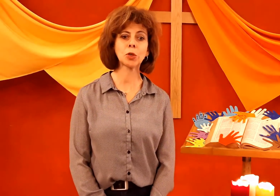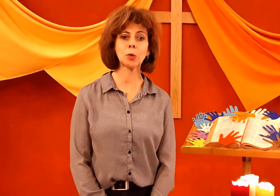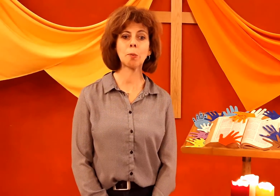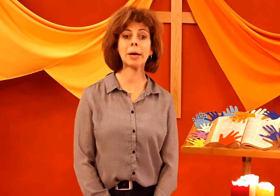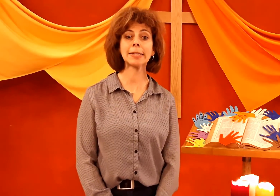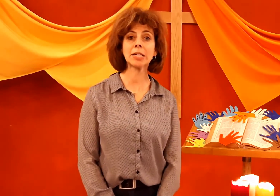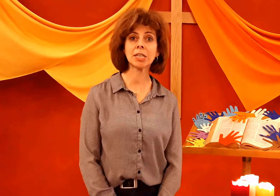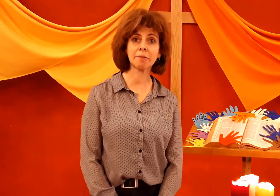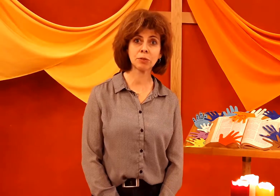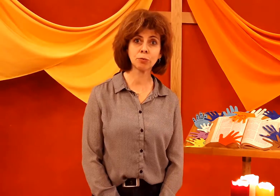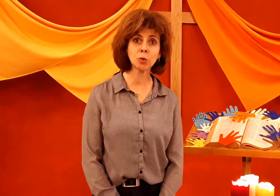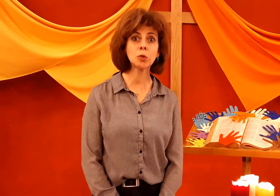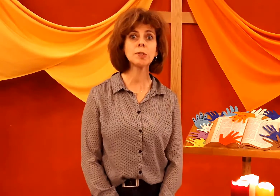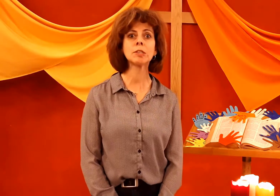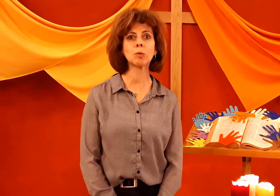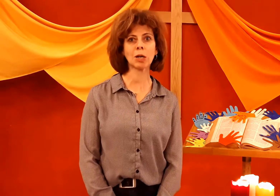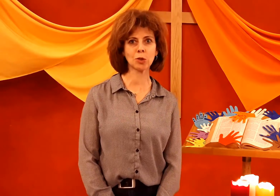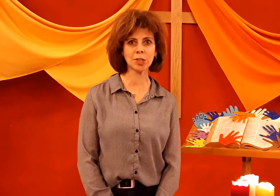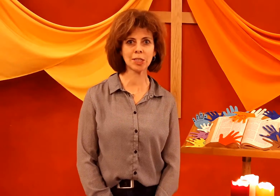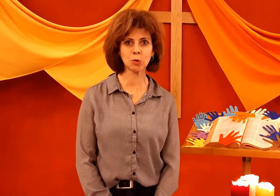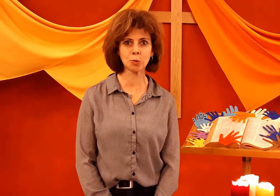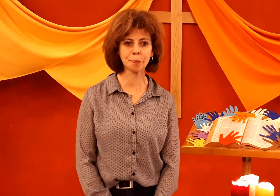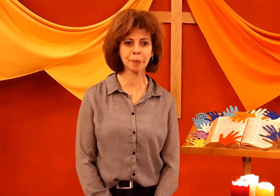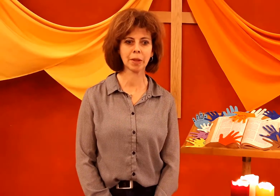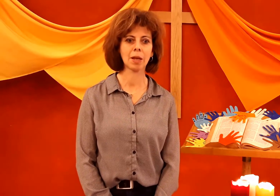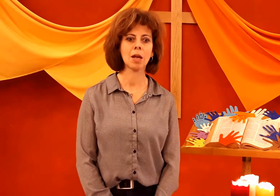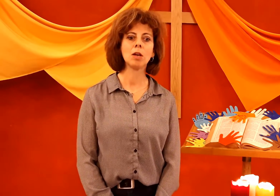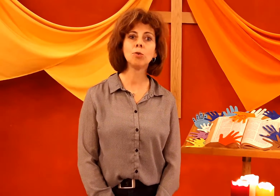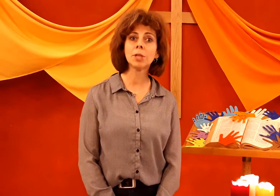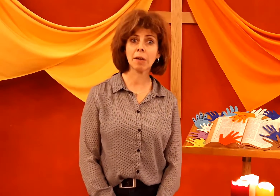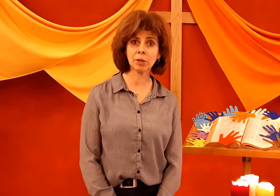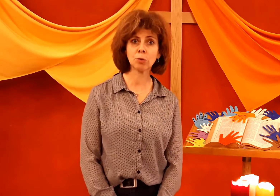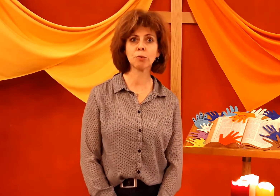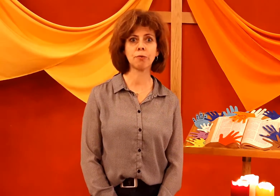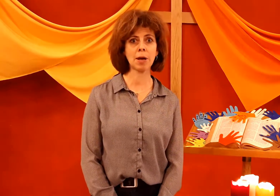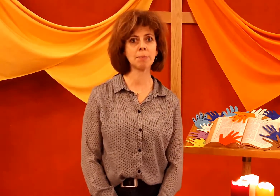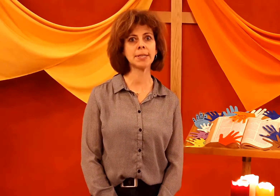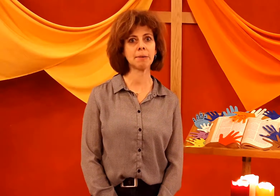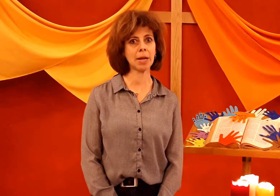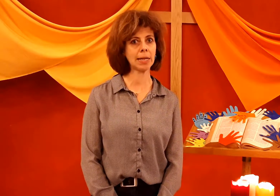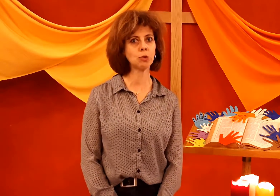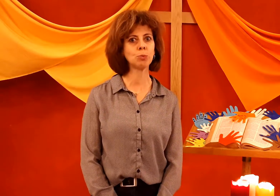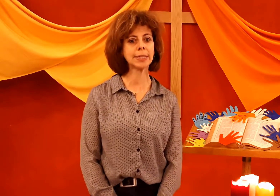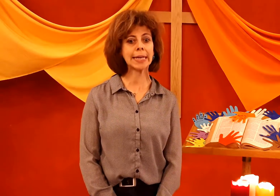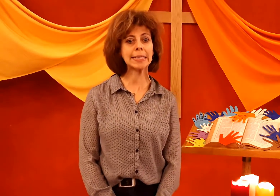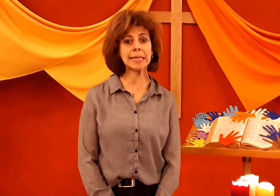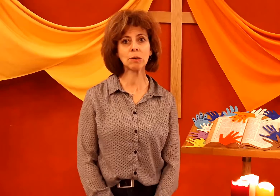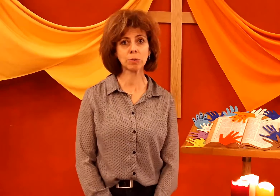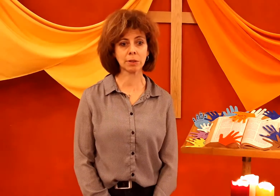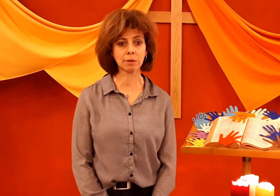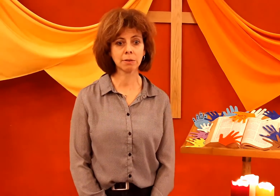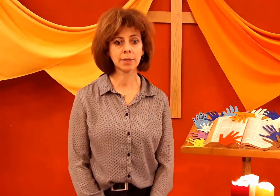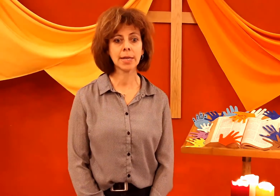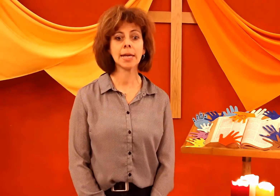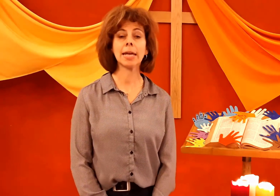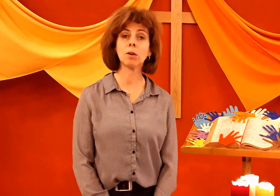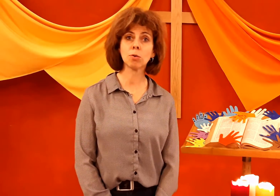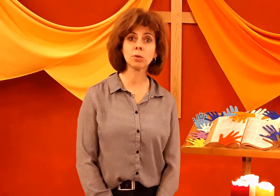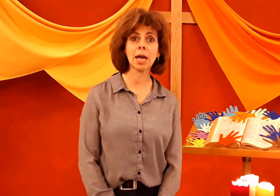voudrions partager avec vous deux histoires de Jésus. L'une avec une femme qui est malade depuis très très longtemps, et l'autre